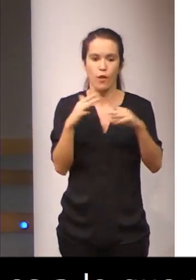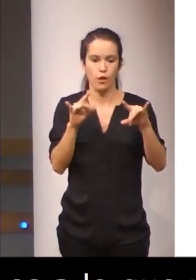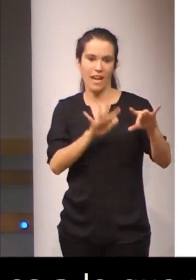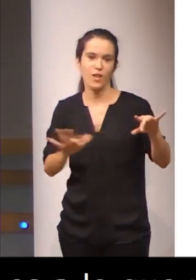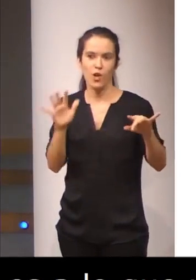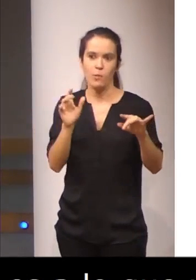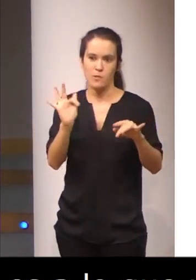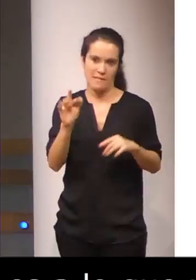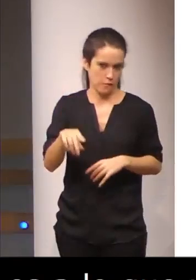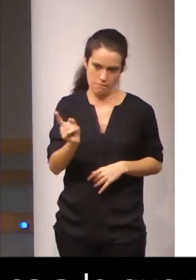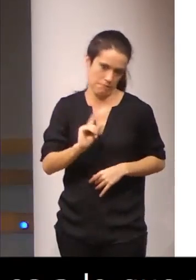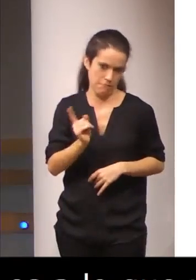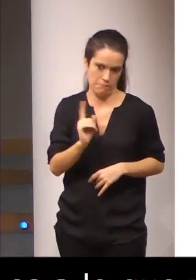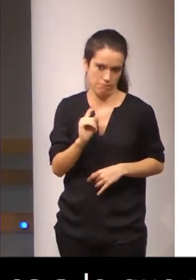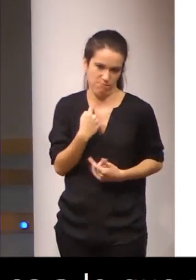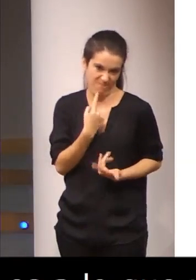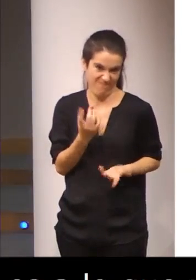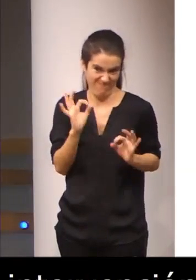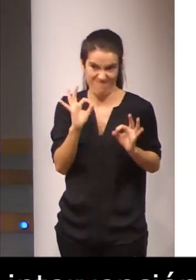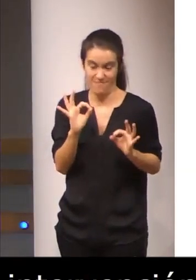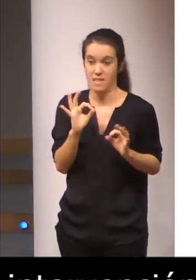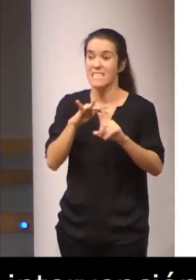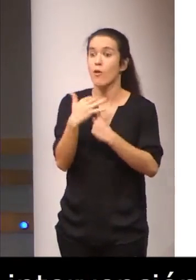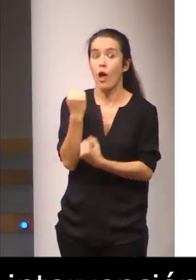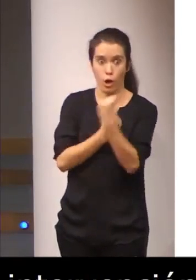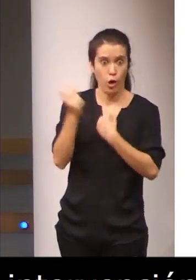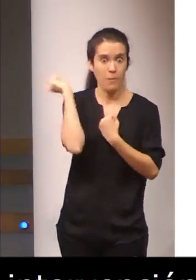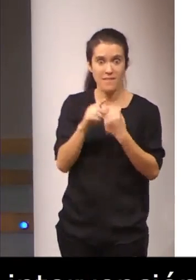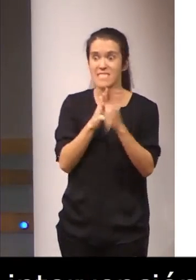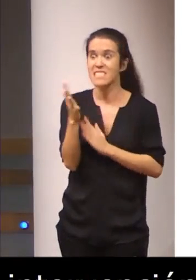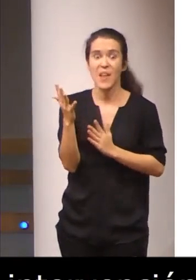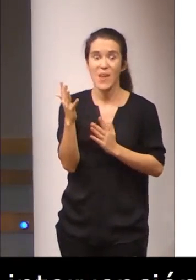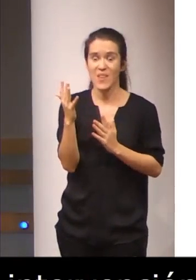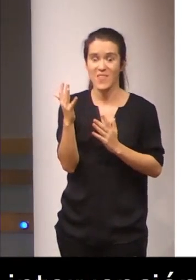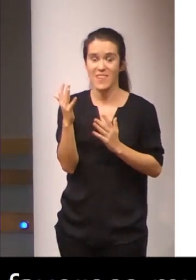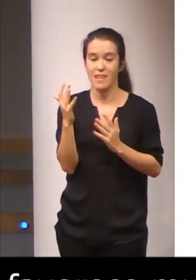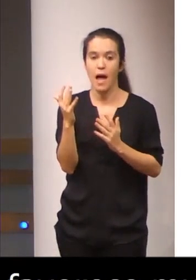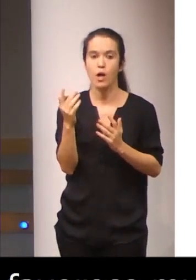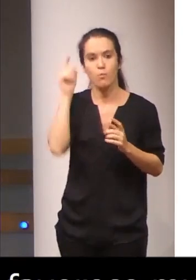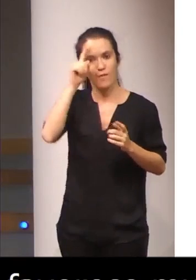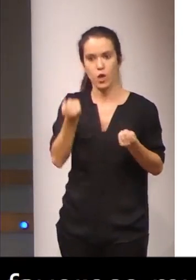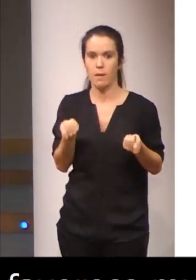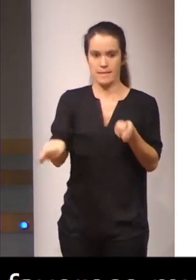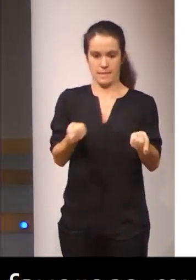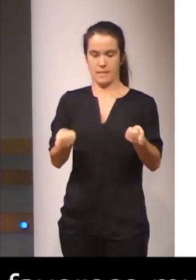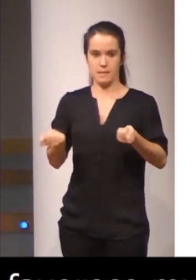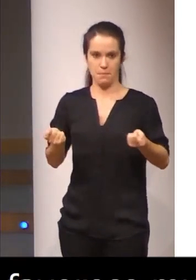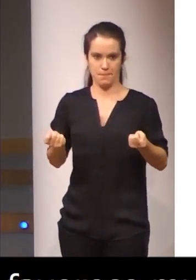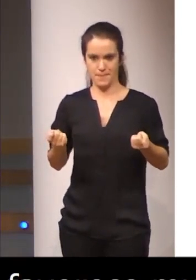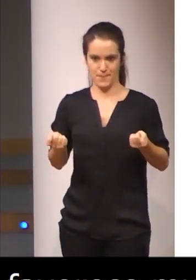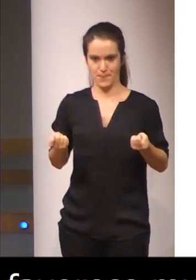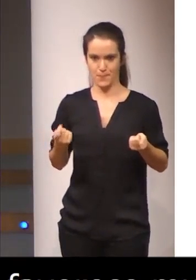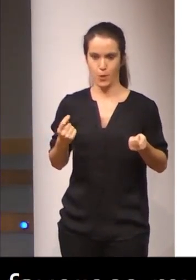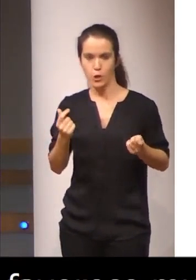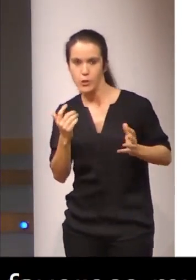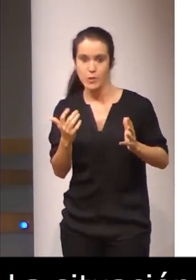decirlo. La situación económica lleva ajustes de profesorado y esto hace que la Junta de Andalucía obligue a algo